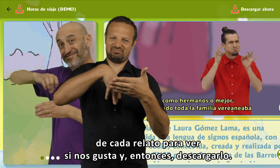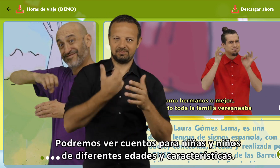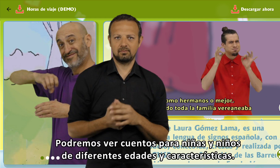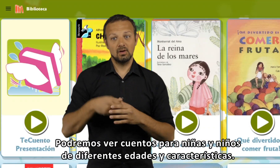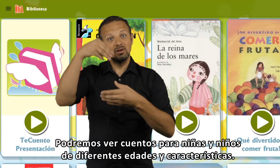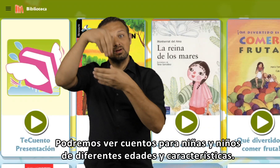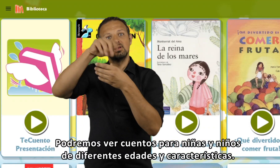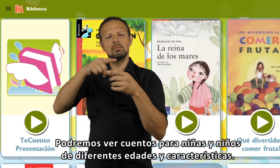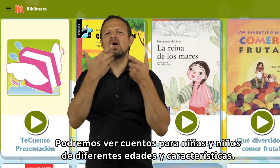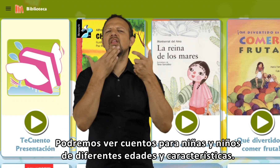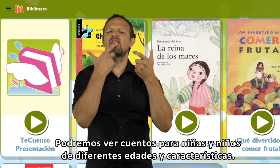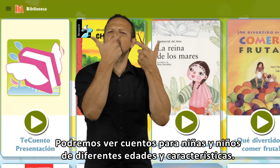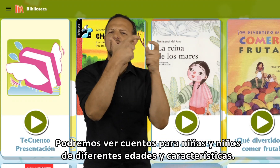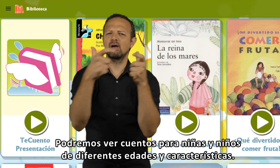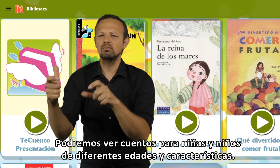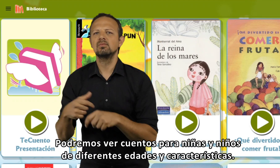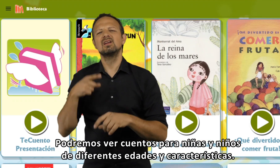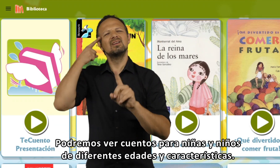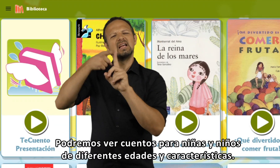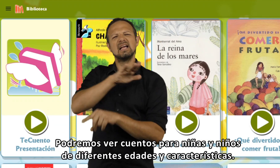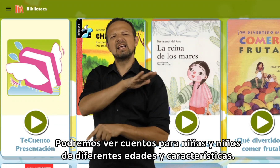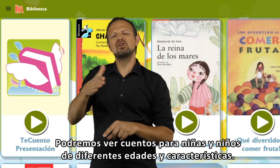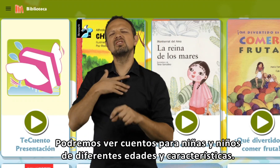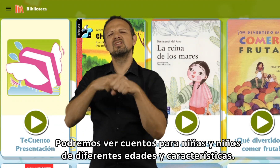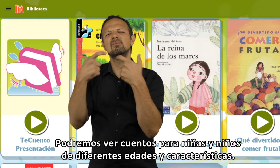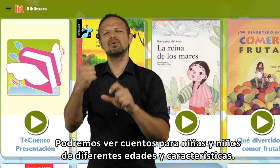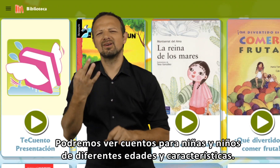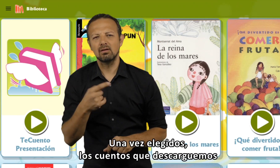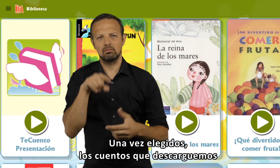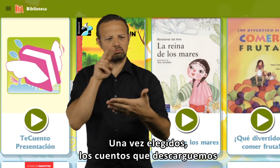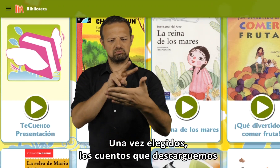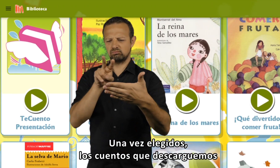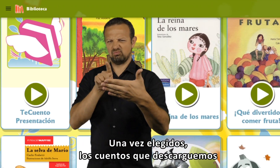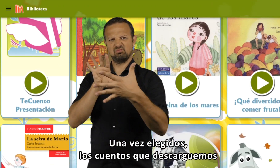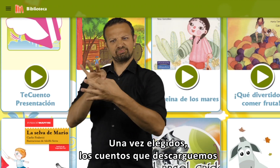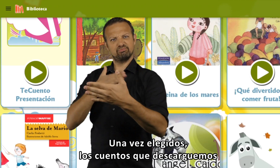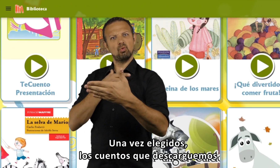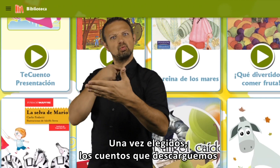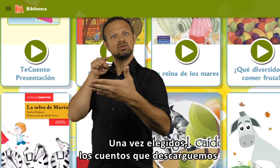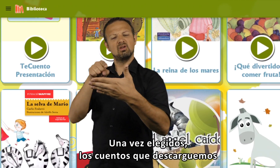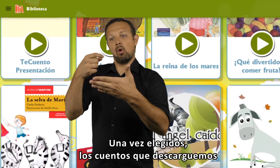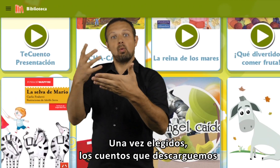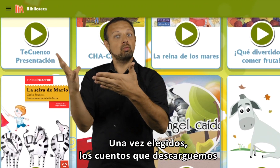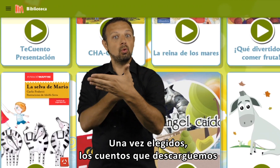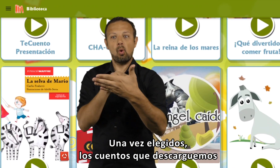Podremos ver cuentos para niñas y niños de diferentes edades y características. Una vez elegidos los cuentos que descarguemos,